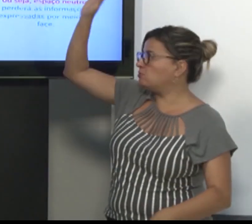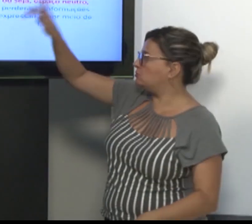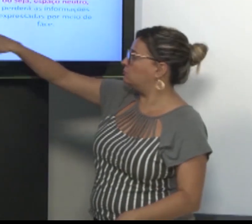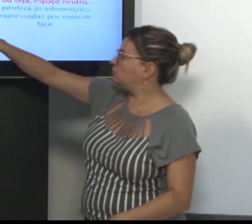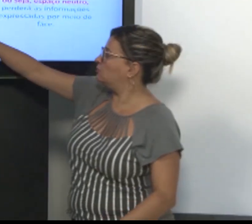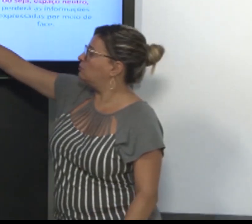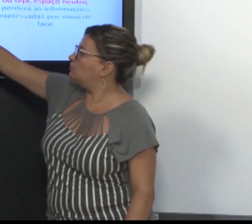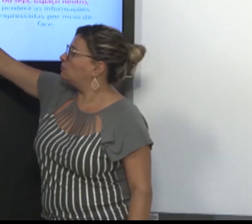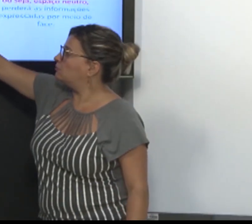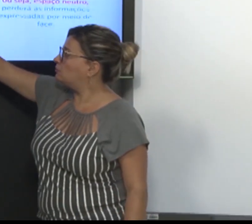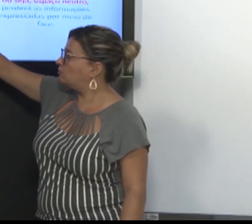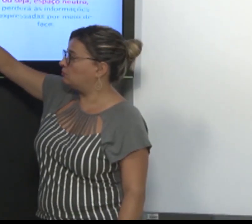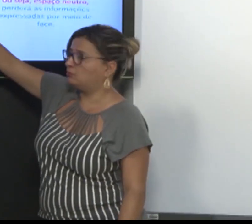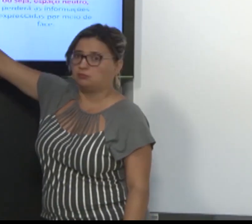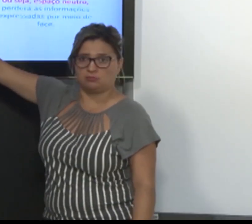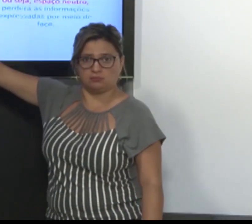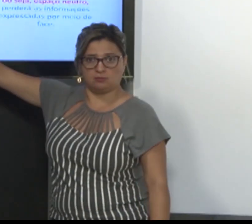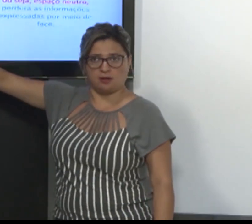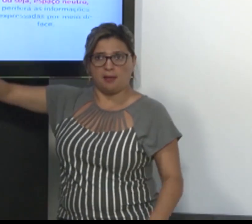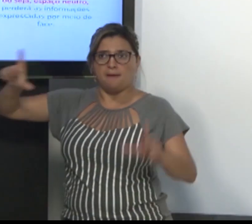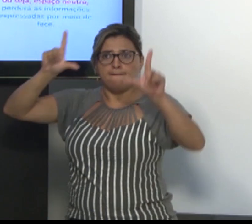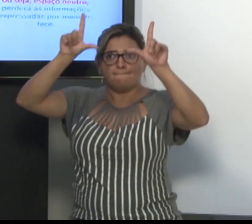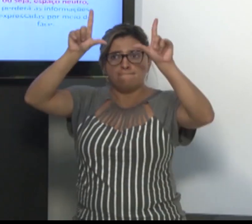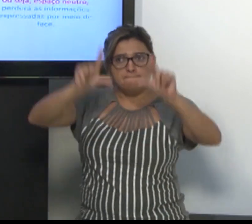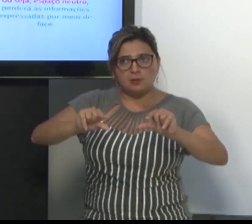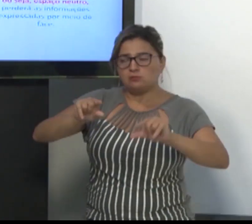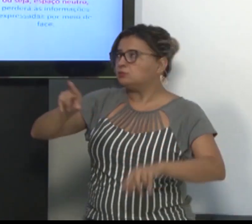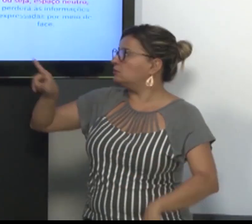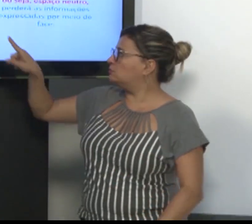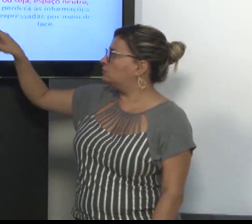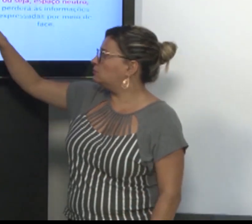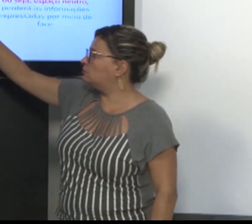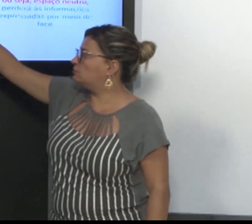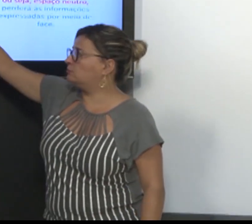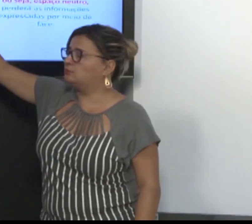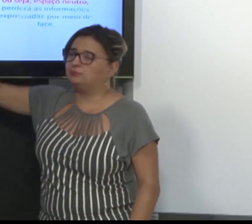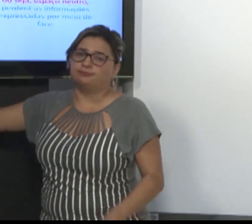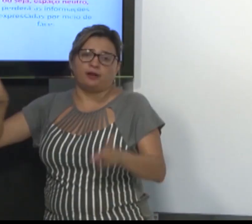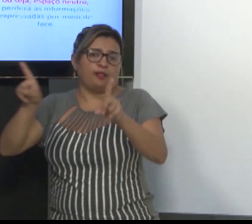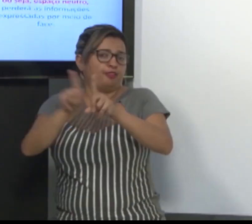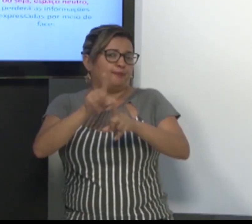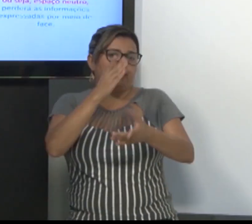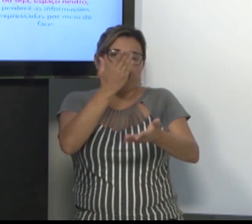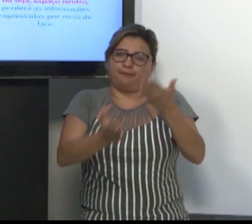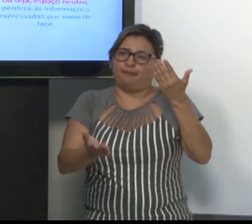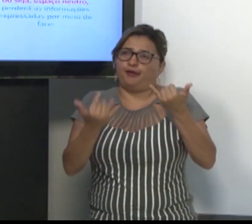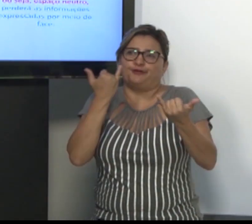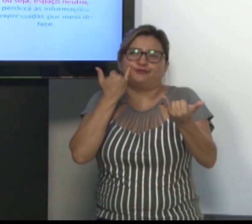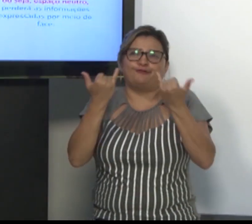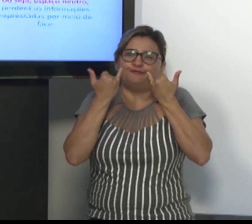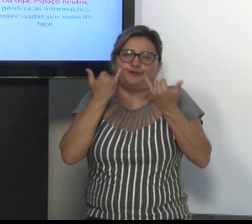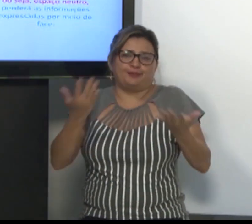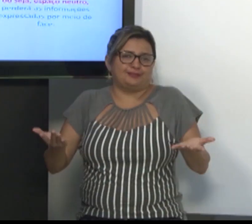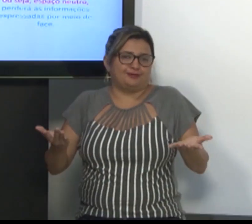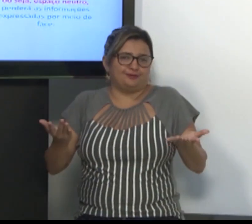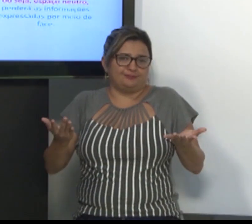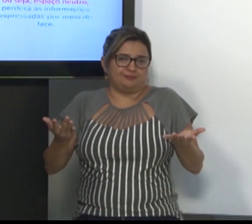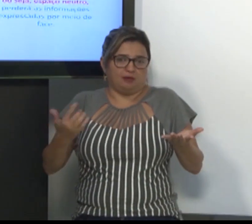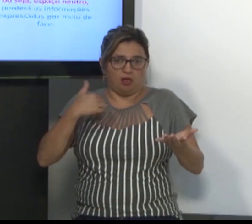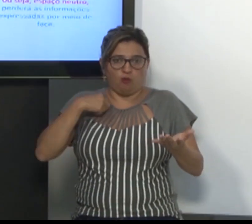que nós usamos. Tem que ser treinados para que vocês tenham o costume. Este exemplo dois, olhar